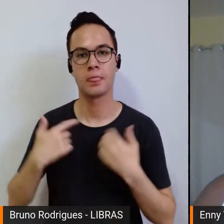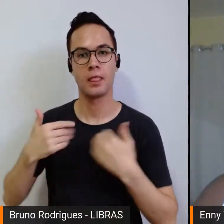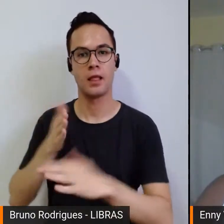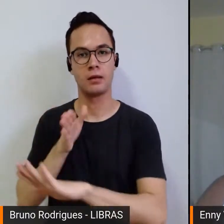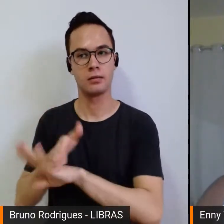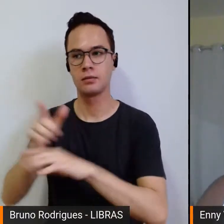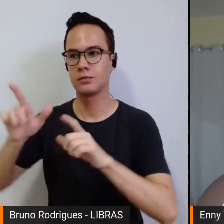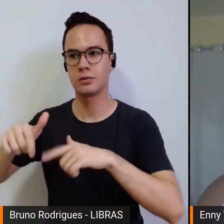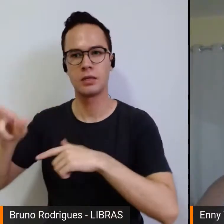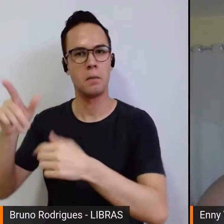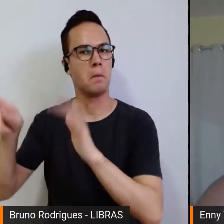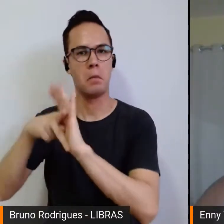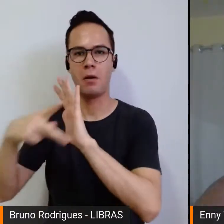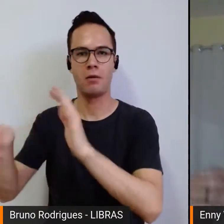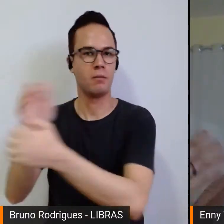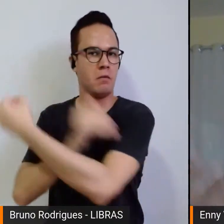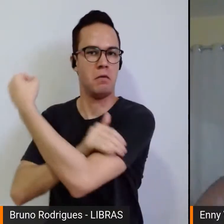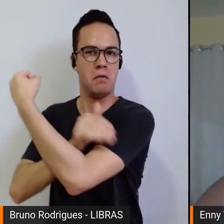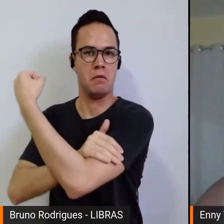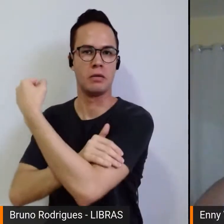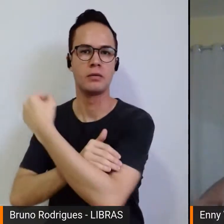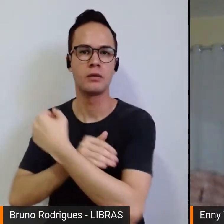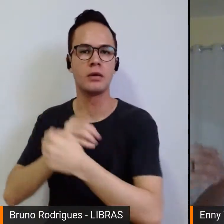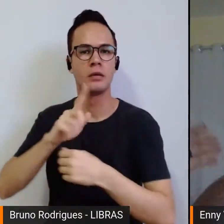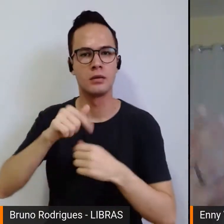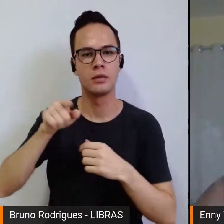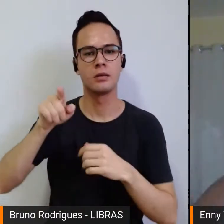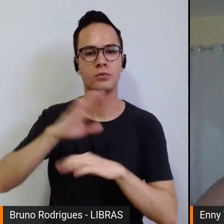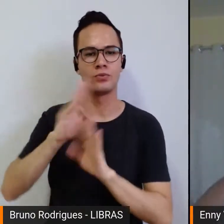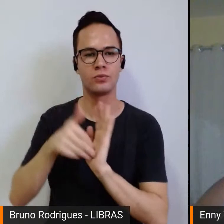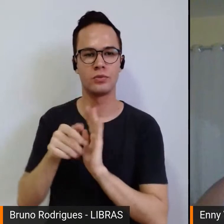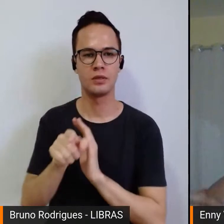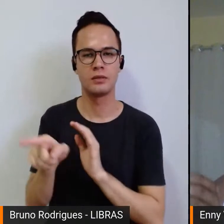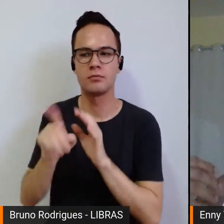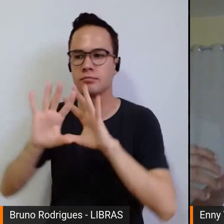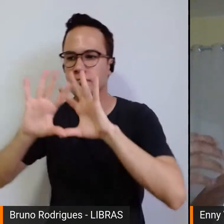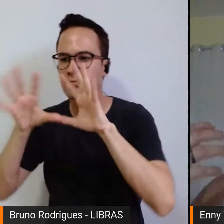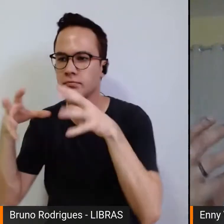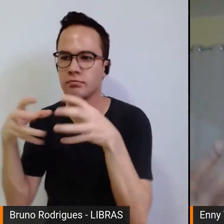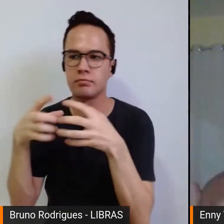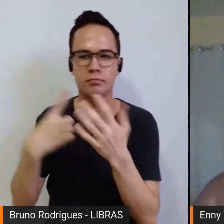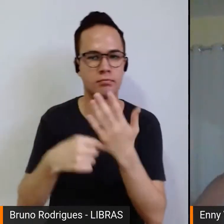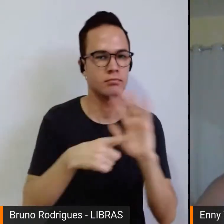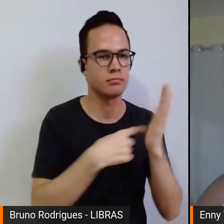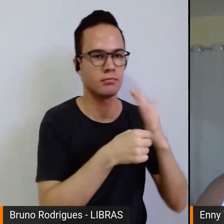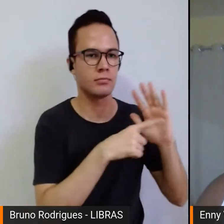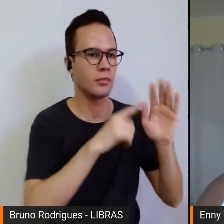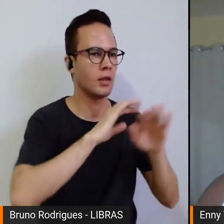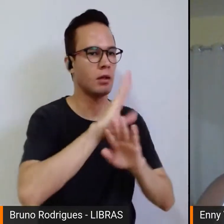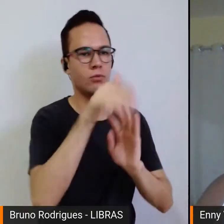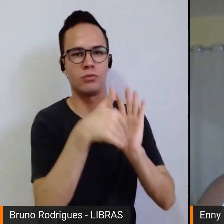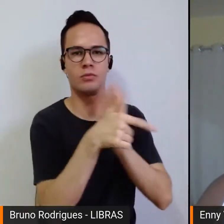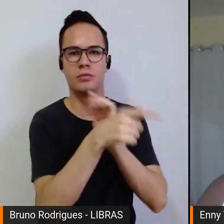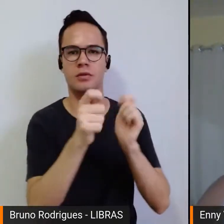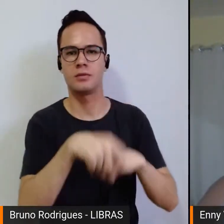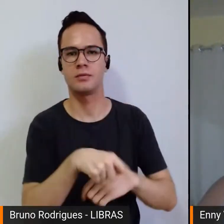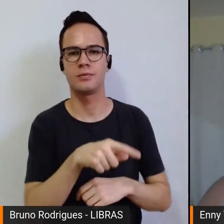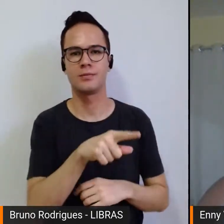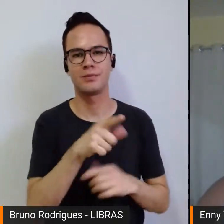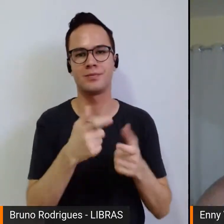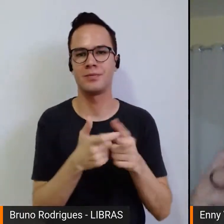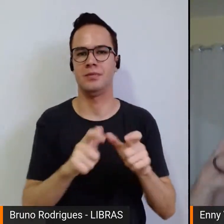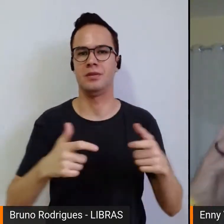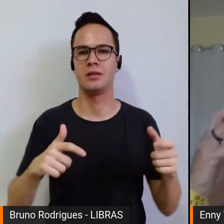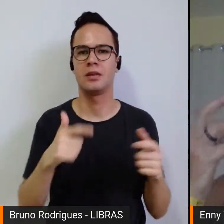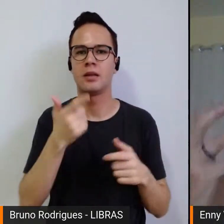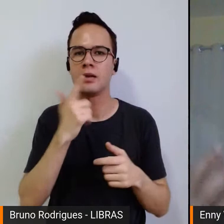totalmente feminista e aí as leituras foram se somando, tudo foi acrescendo, né, nesse sentido de